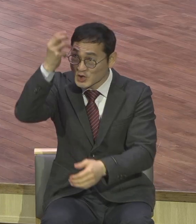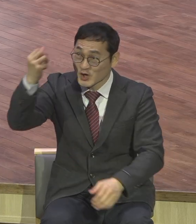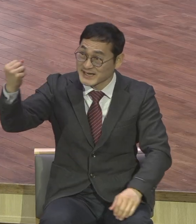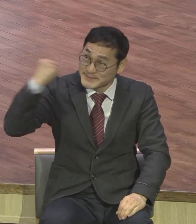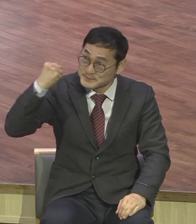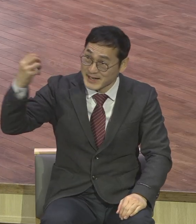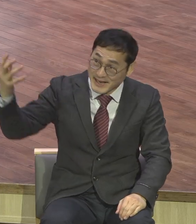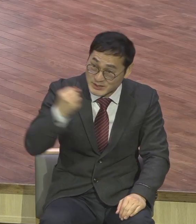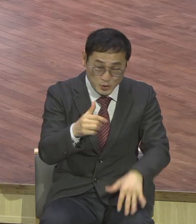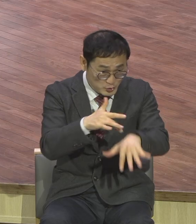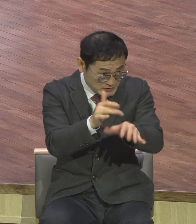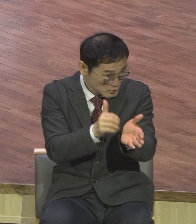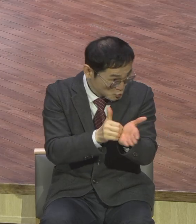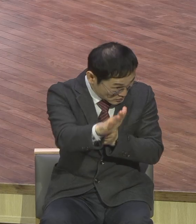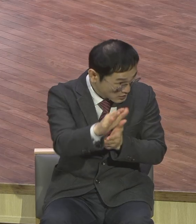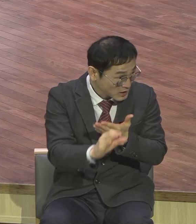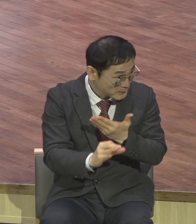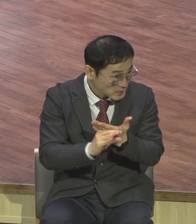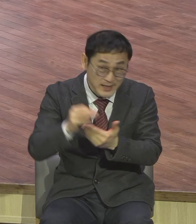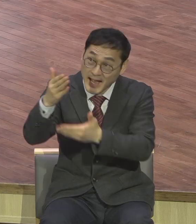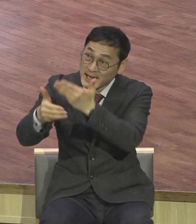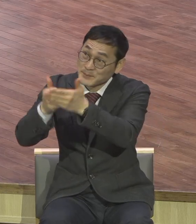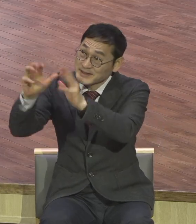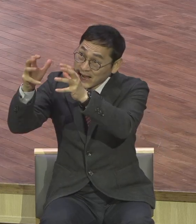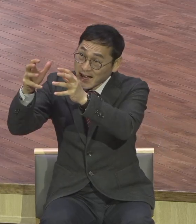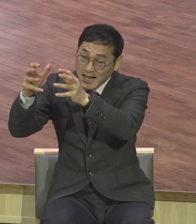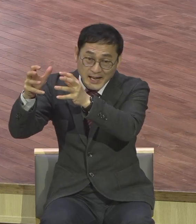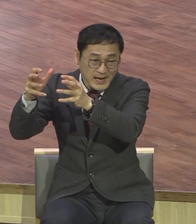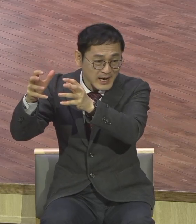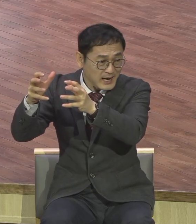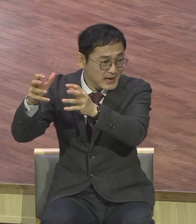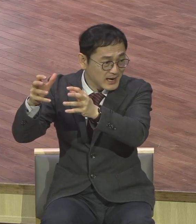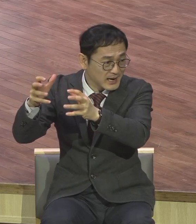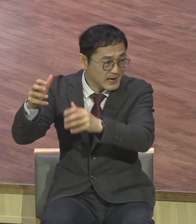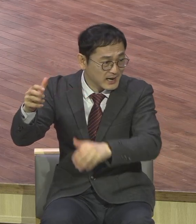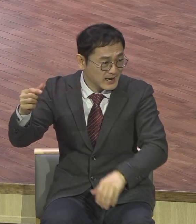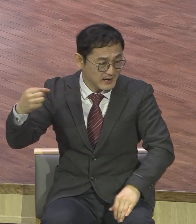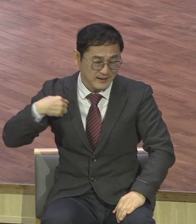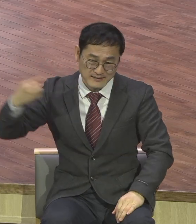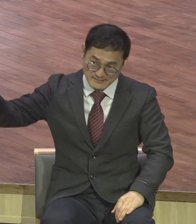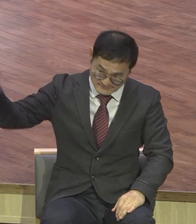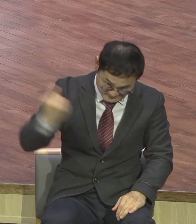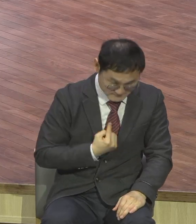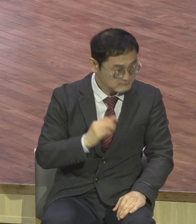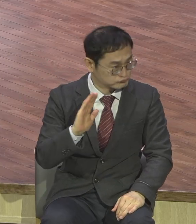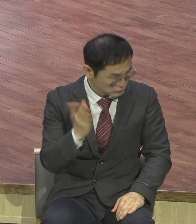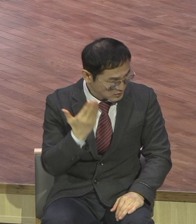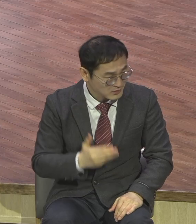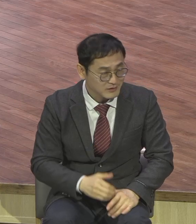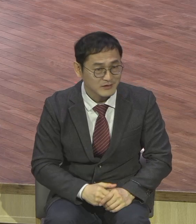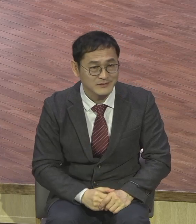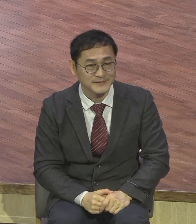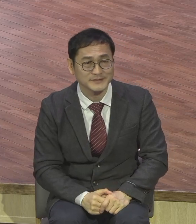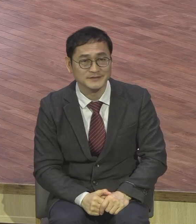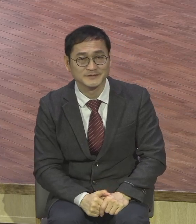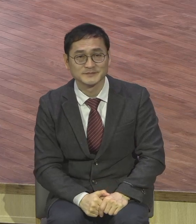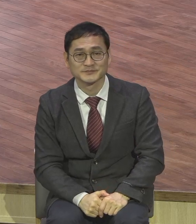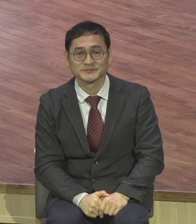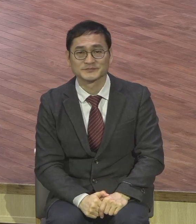쫓아내는 것이면 하나님의 나라가 이미 너에게 임하였느니라 만일 사탄이